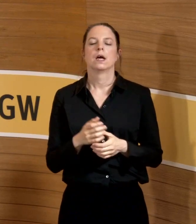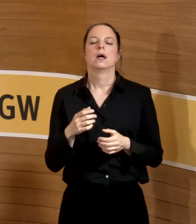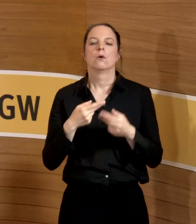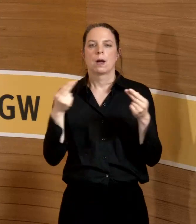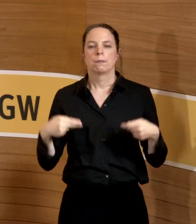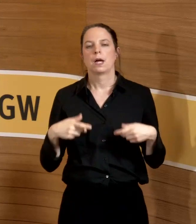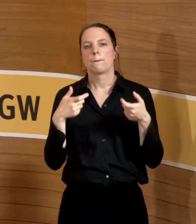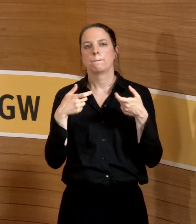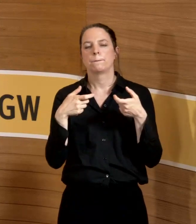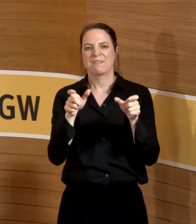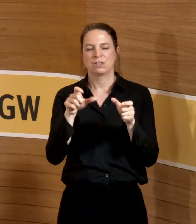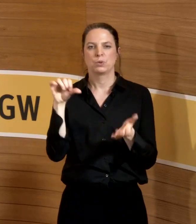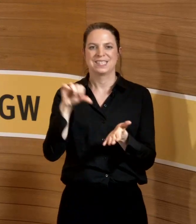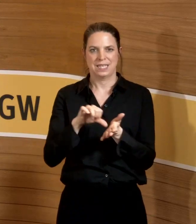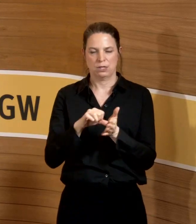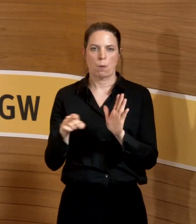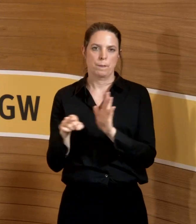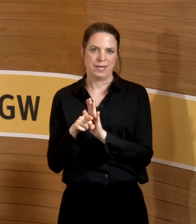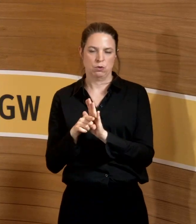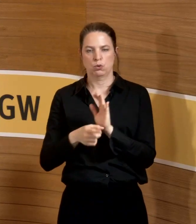Präventionszentrum-nord.de